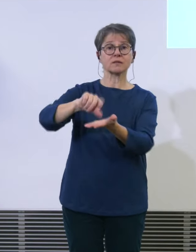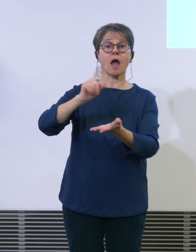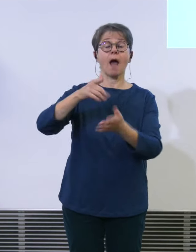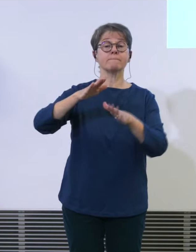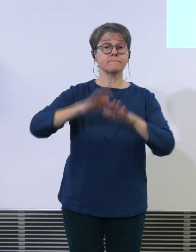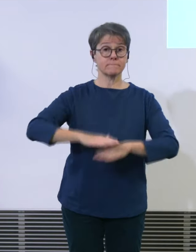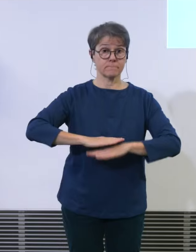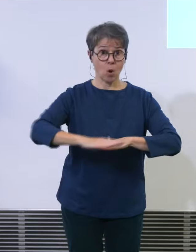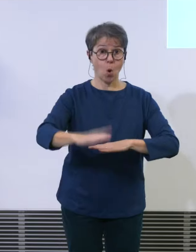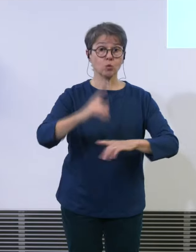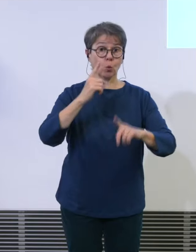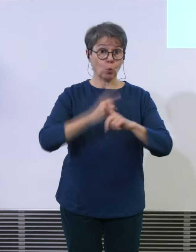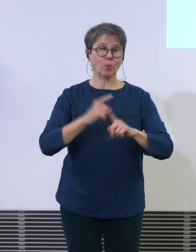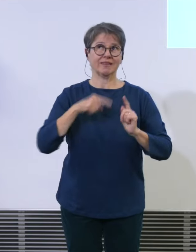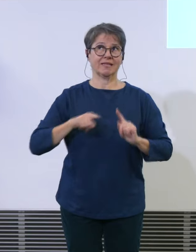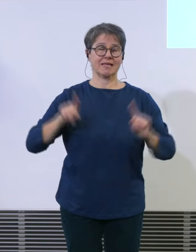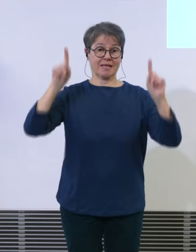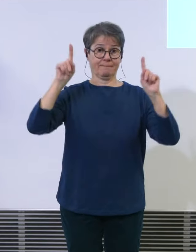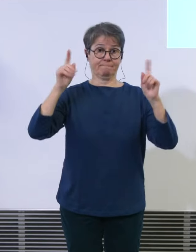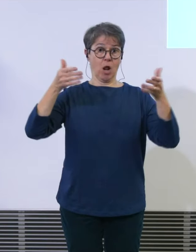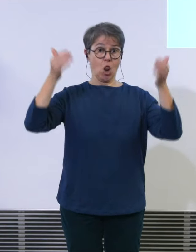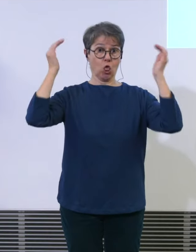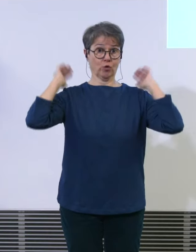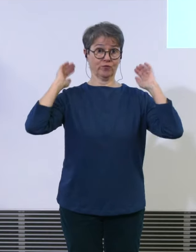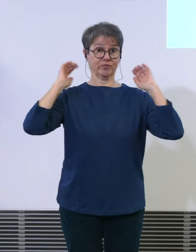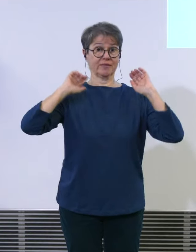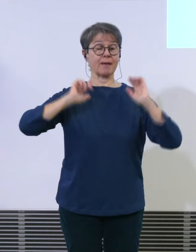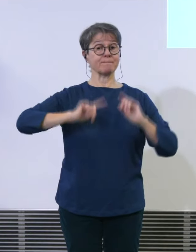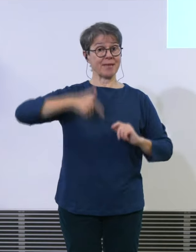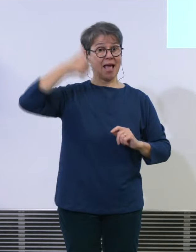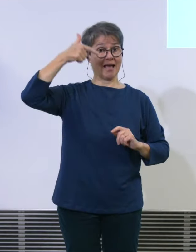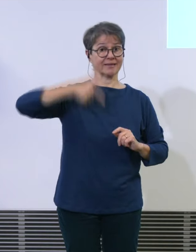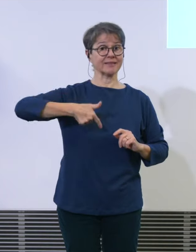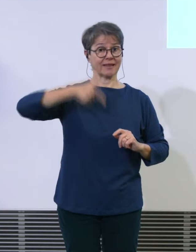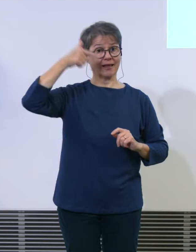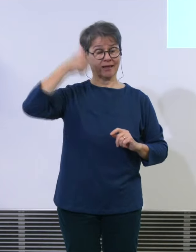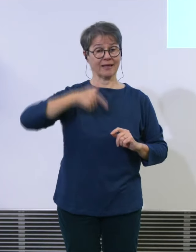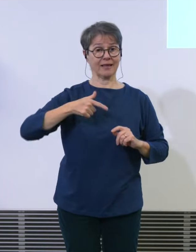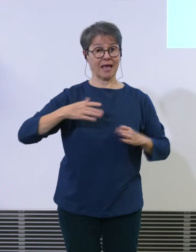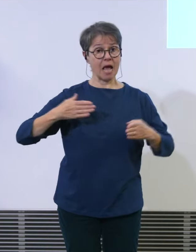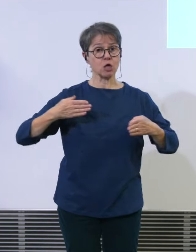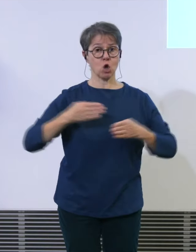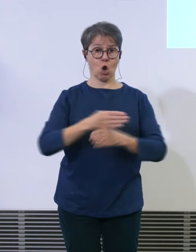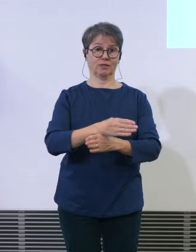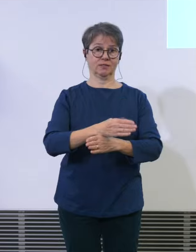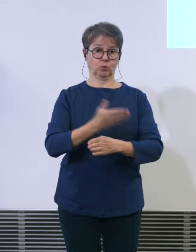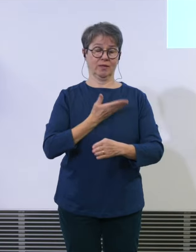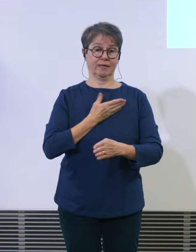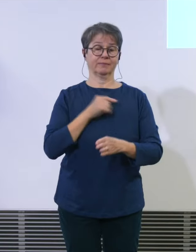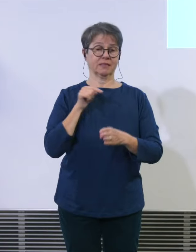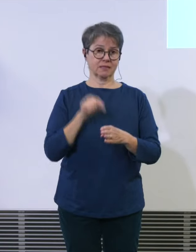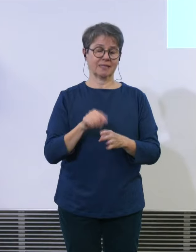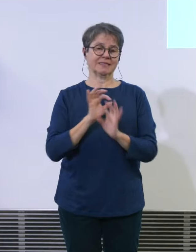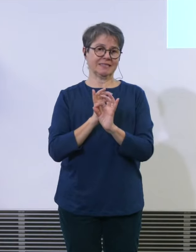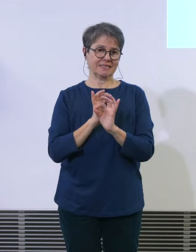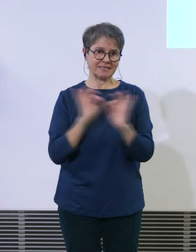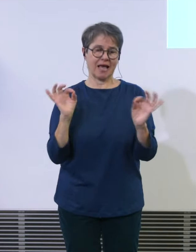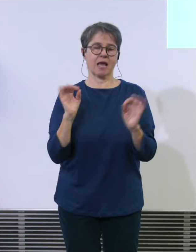in der luft muss es einfach gesessen an beiden orten die kreuzige das ist sehr sehr anspruchsvoll als